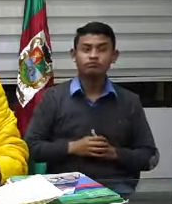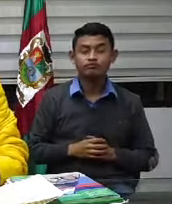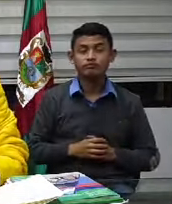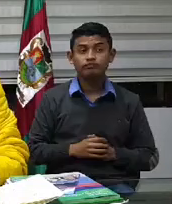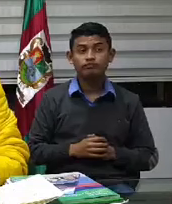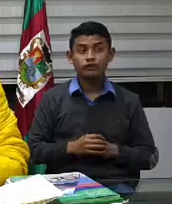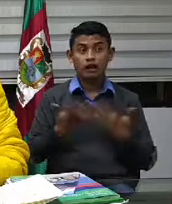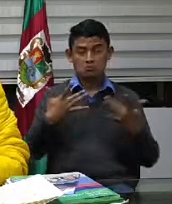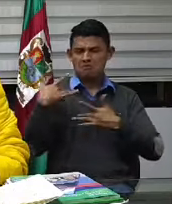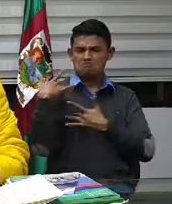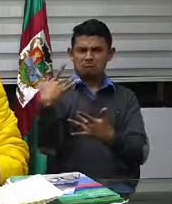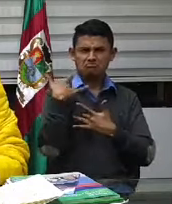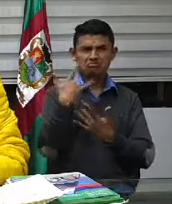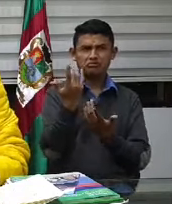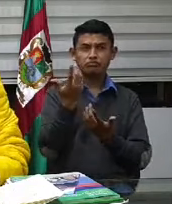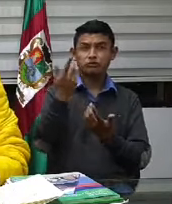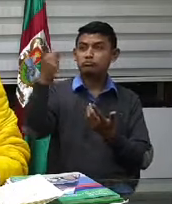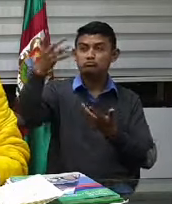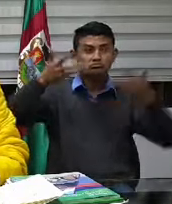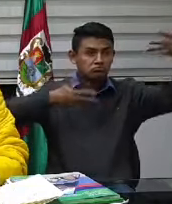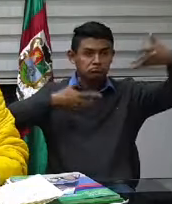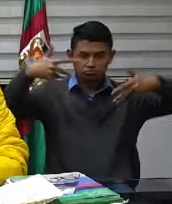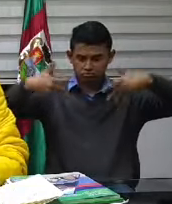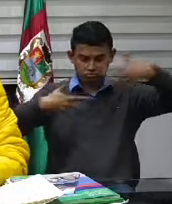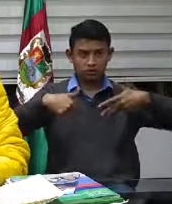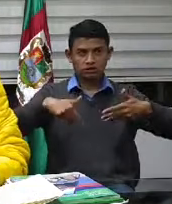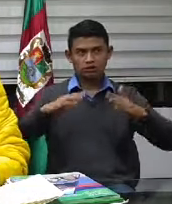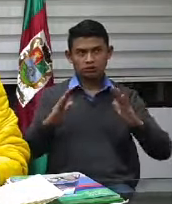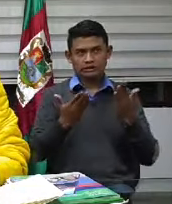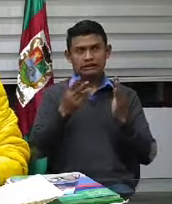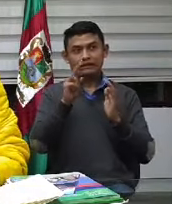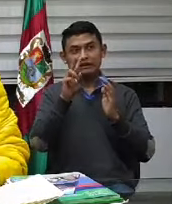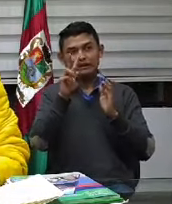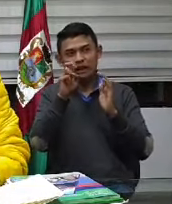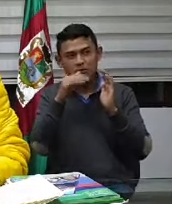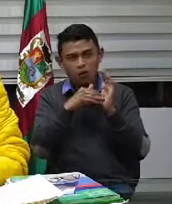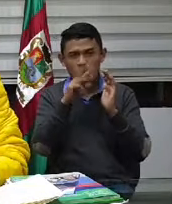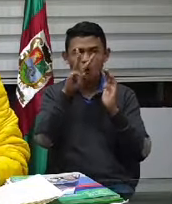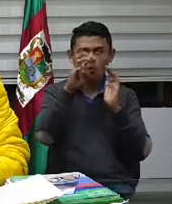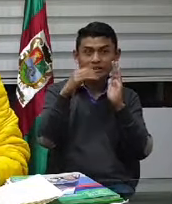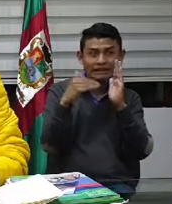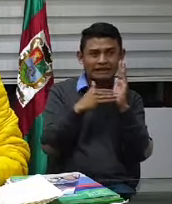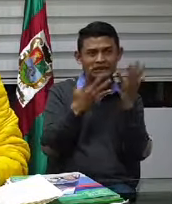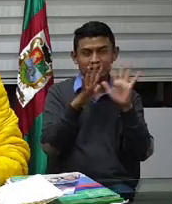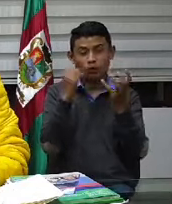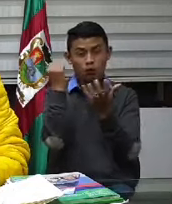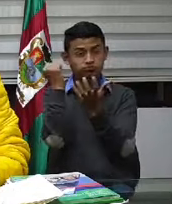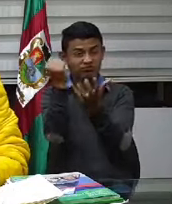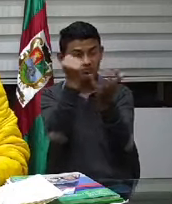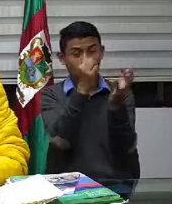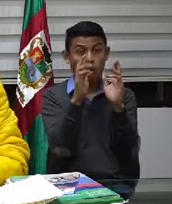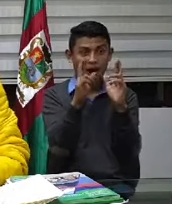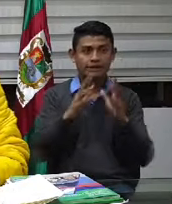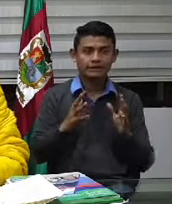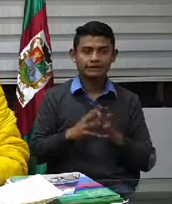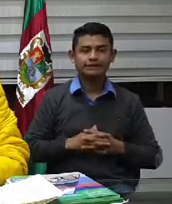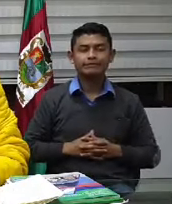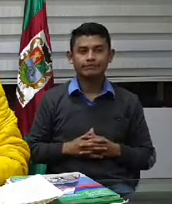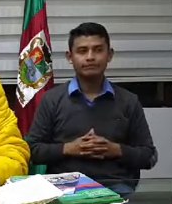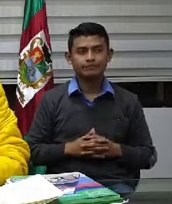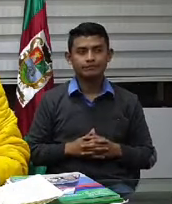donaciones que ya hemos recibido entre unos 7 mil hubo 8 mil mercados al menos quiero entonces por lo tanto